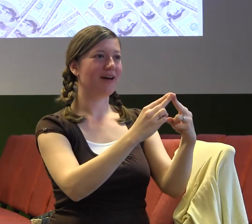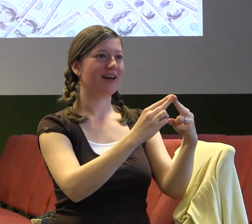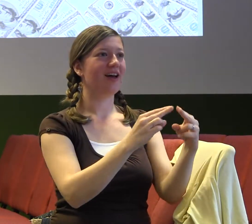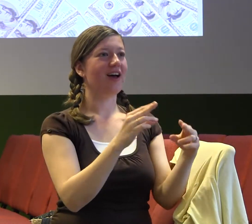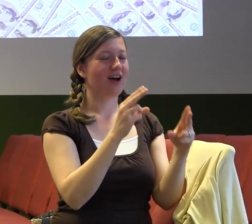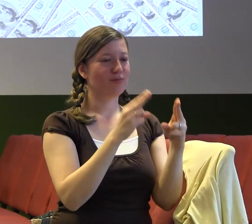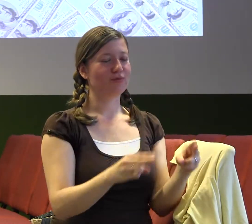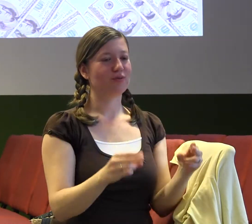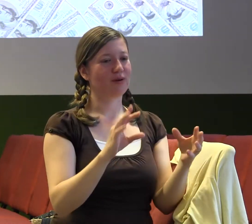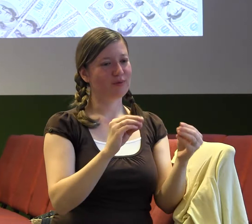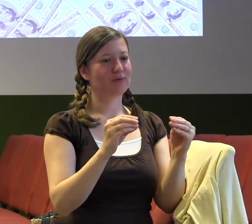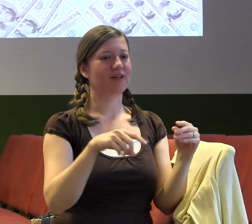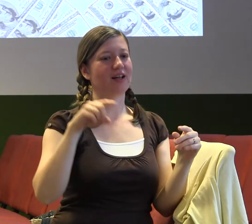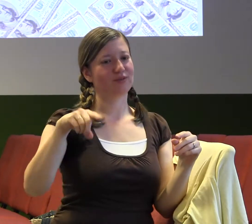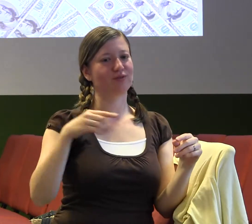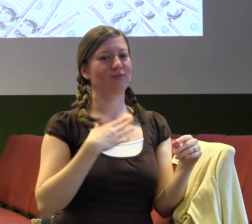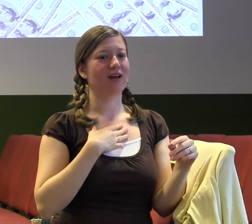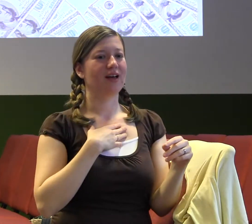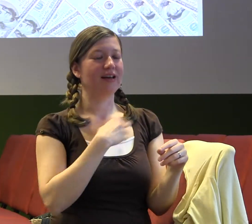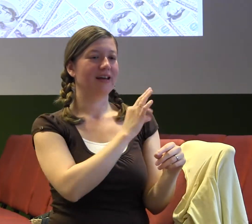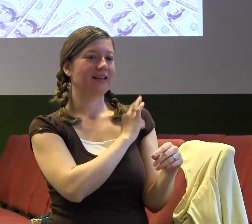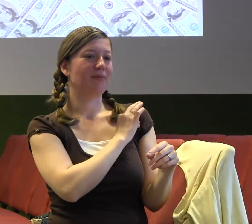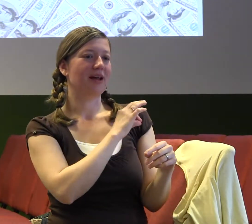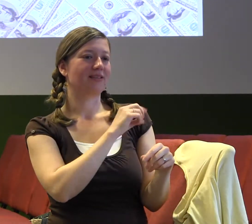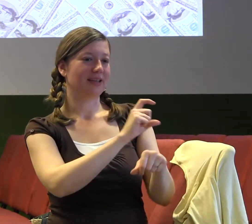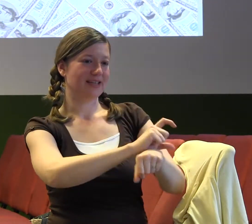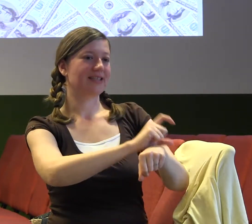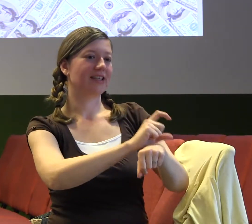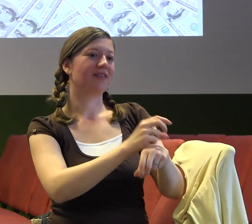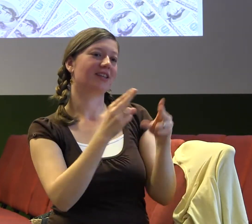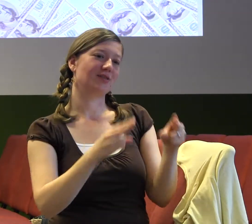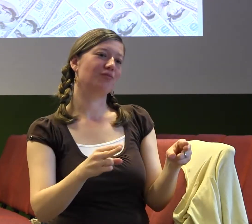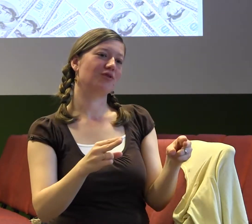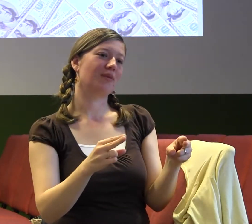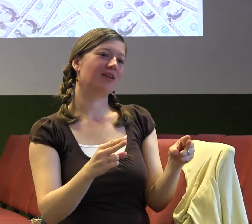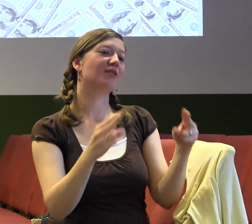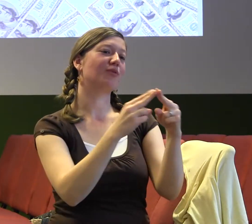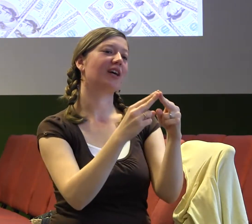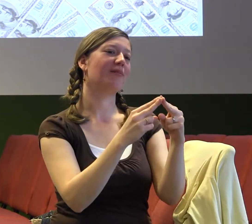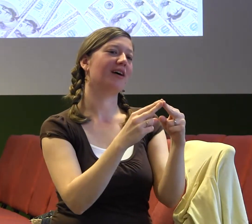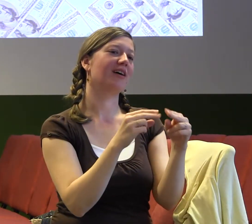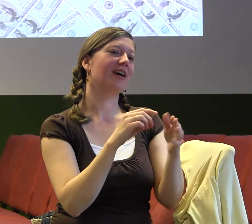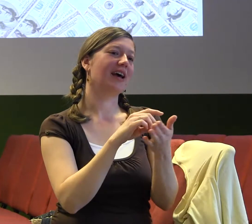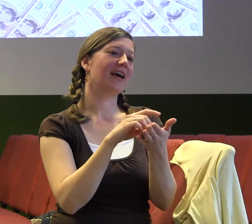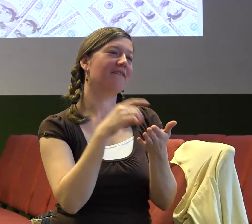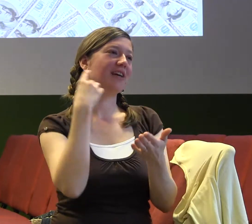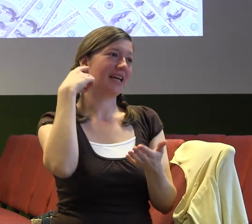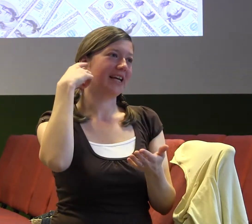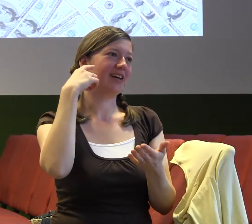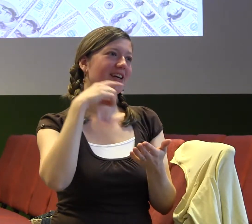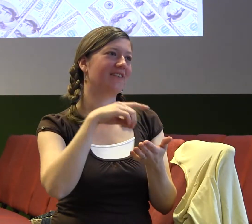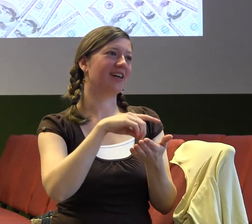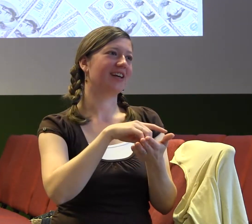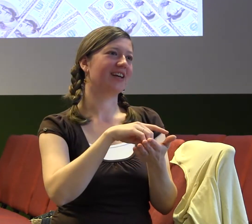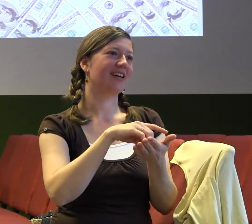věnovat se těm lidem na 100%, nemusím nikam spěchat. A je to skvělé vidět ty lidi, jak se posouvají. A je skvělé tak,